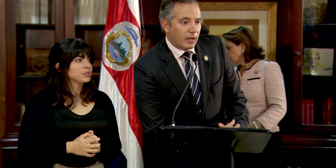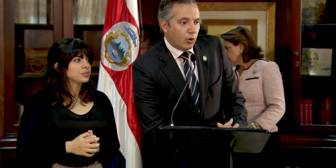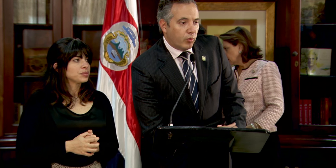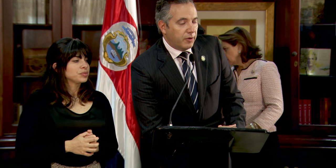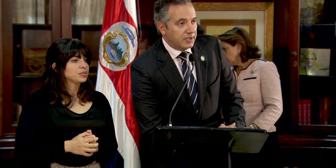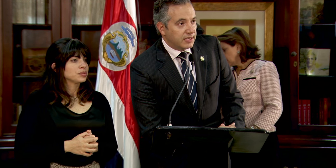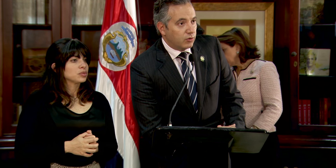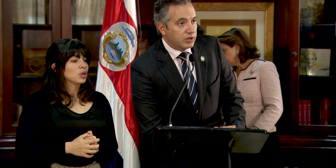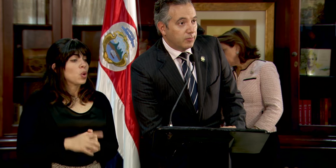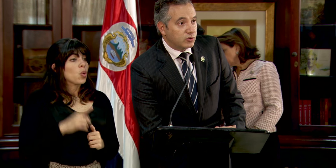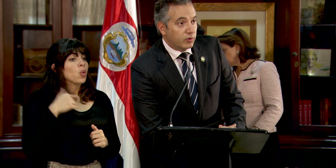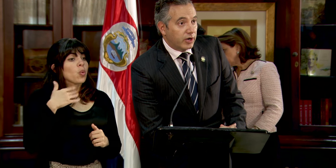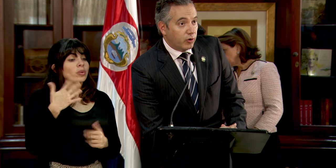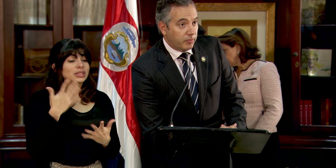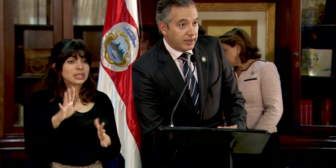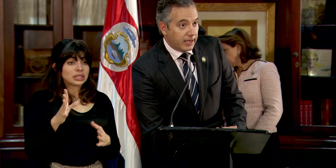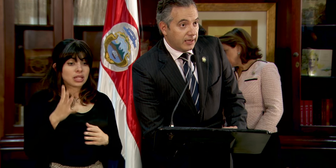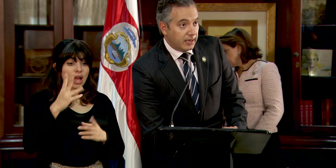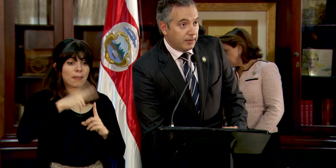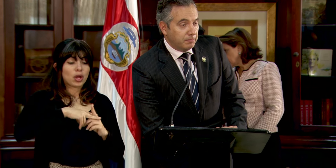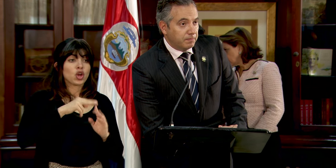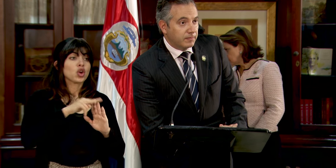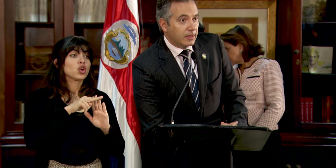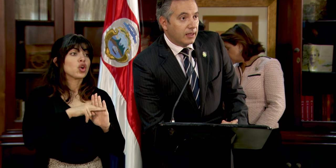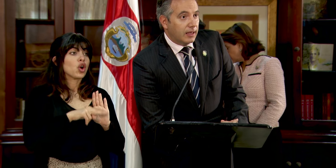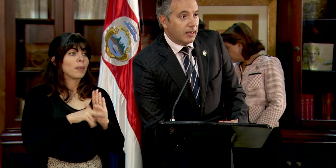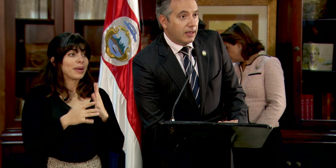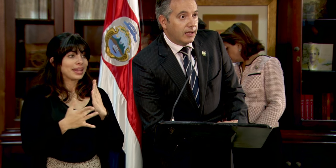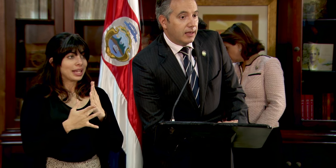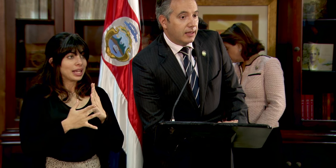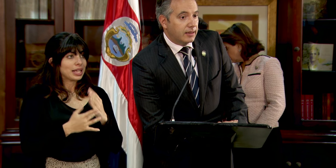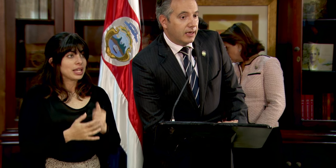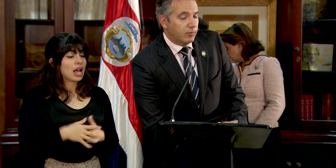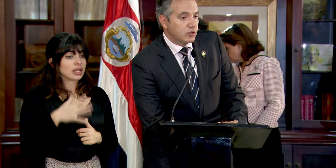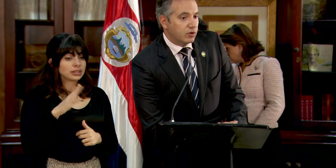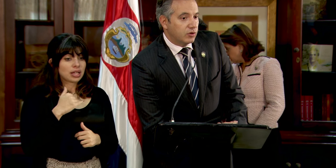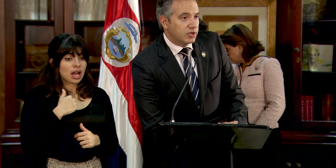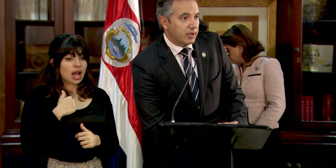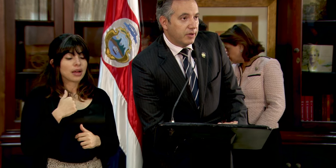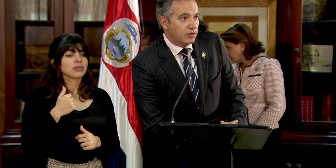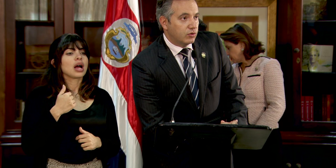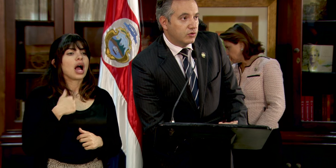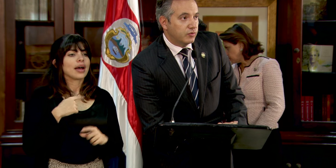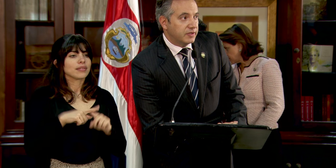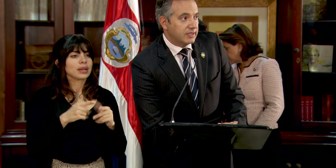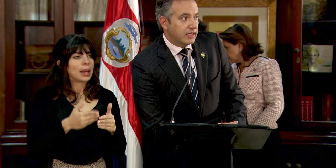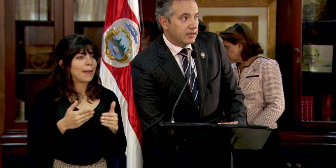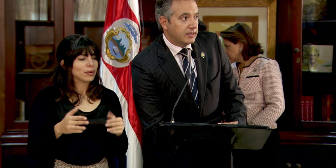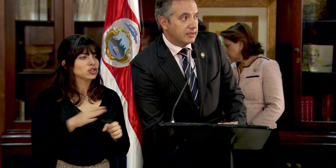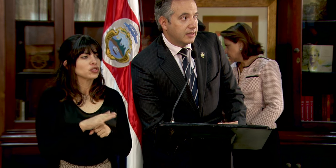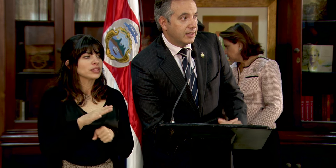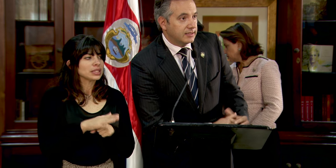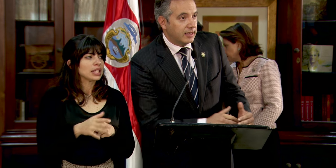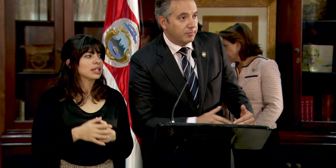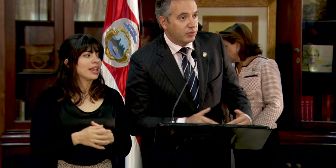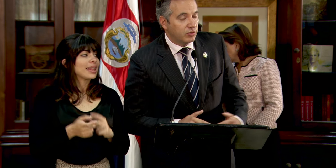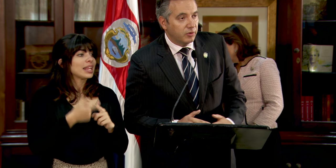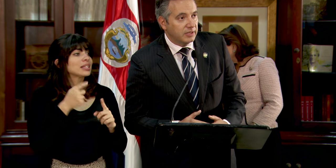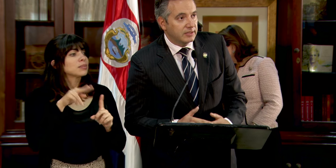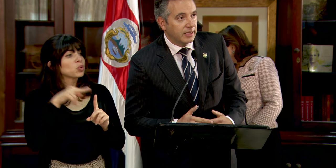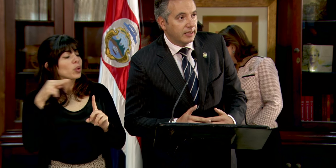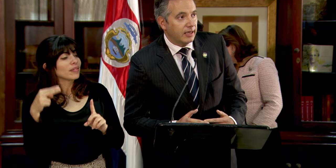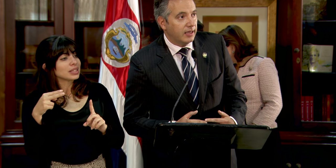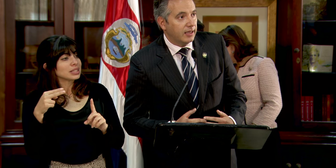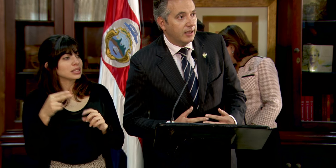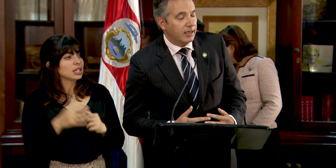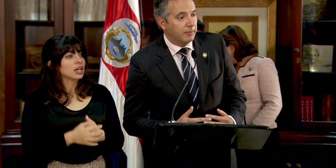una vez que contemos con la norma técnica, tenemos los elementos suficientes desde el punto